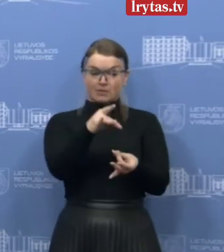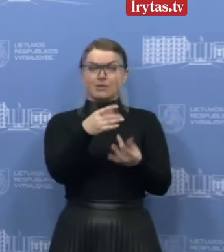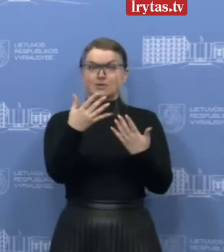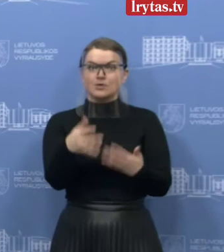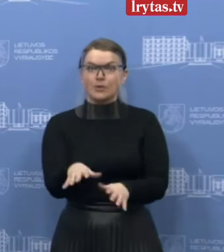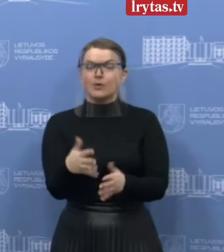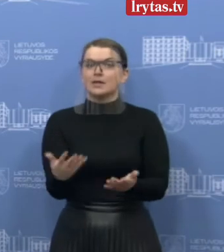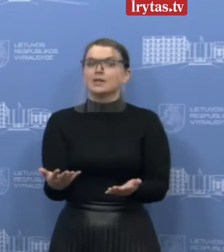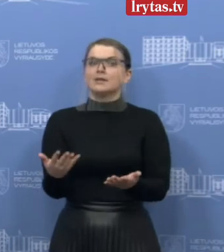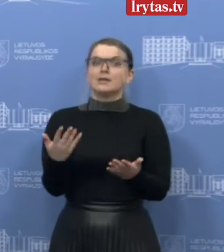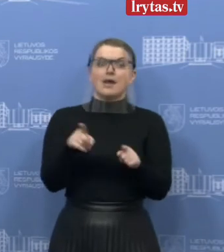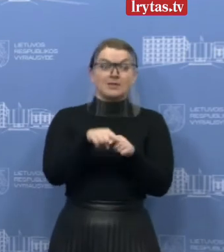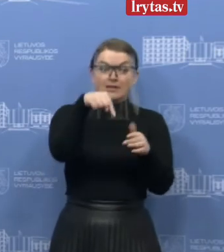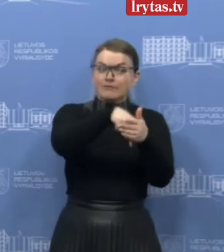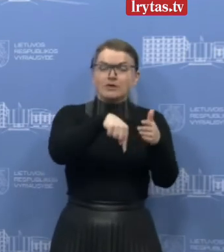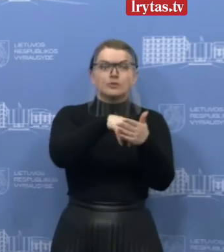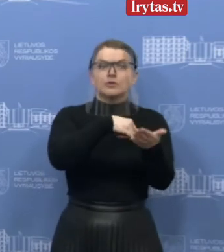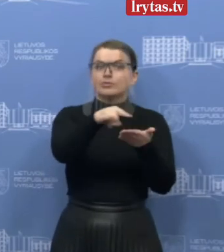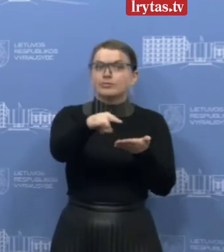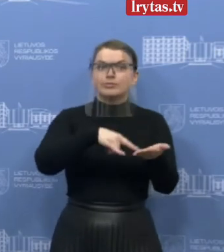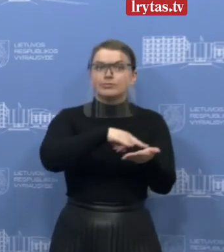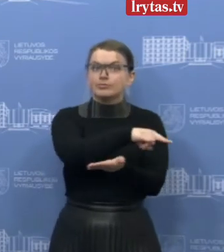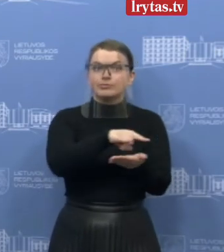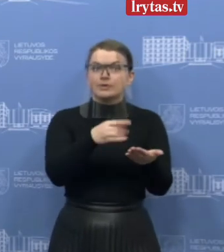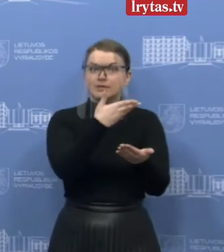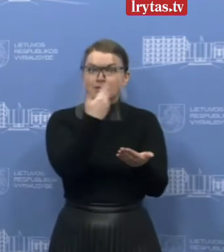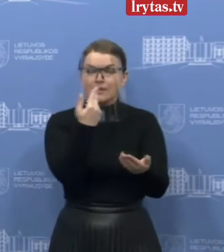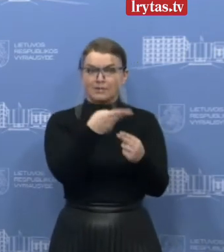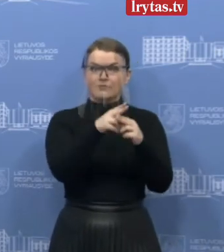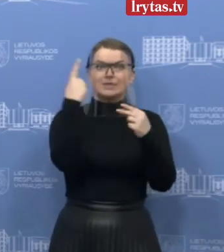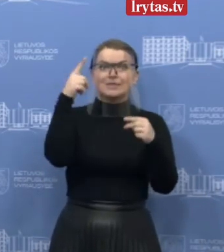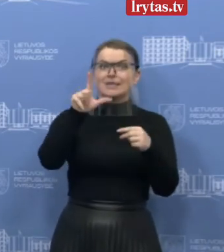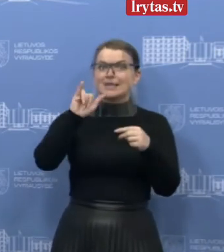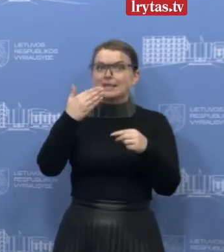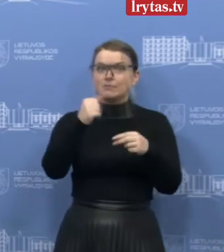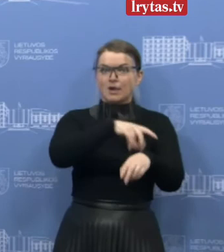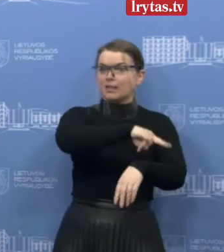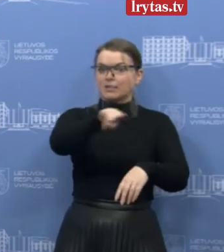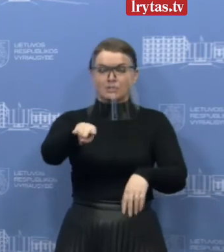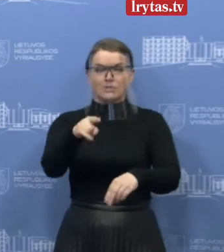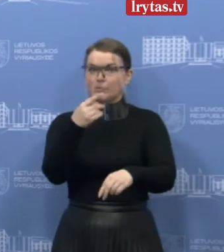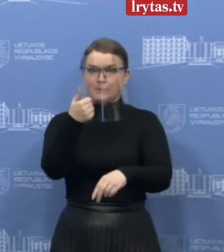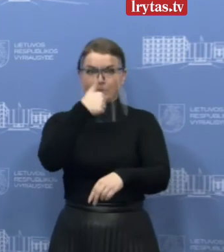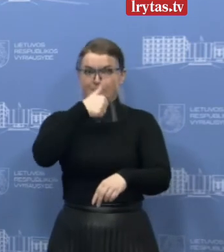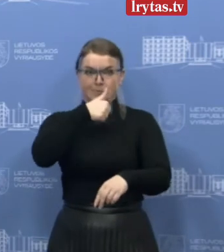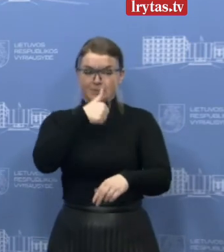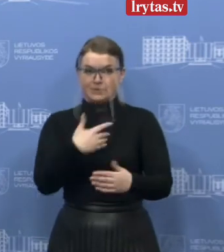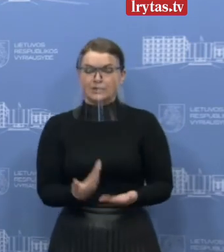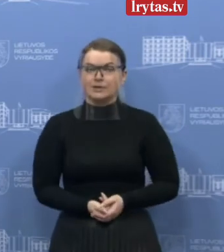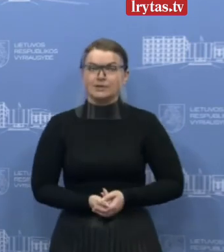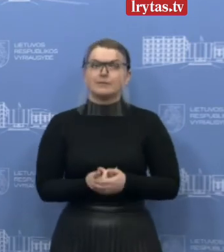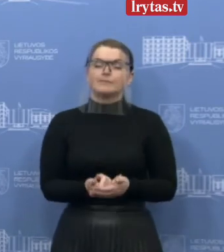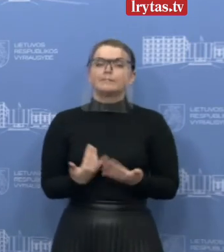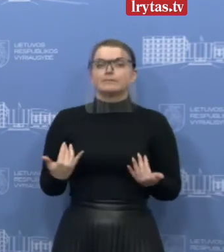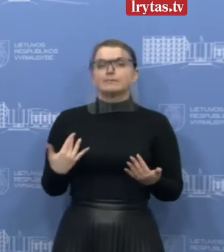nesant vidinių skrydžių pačioje Peru negali nusigauti į kelimos ir įsėsti į lėktuvą. Tai čia dirbame